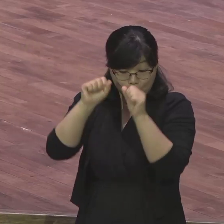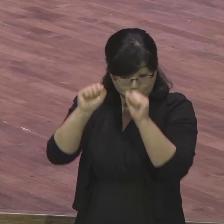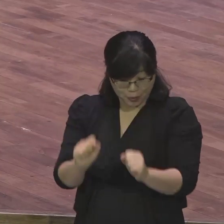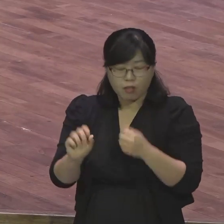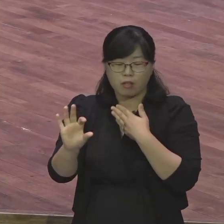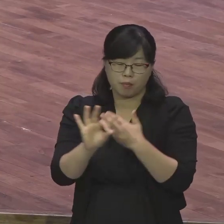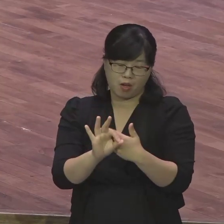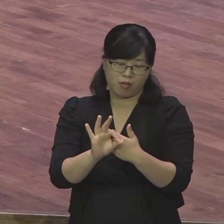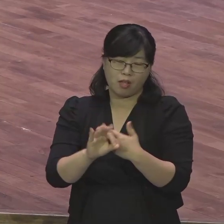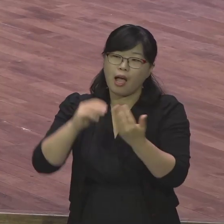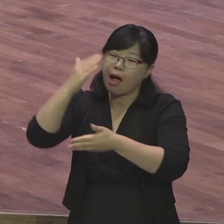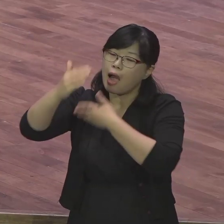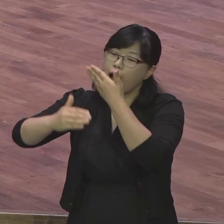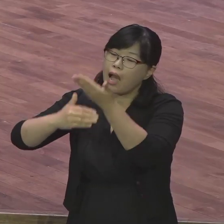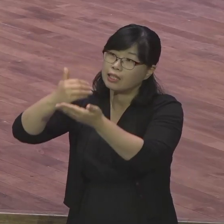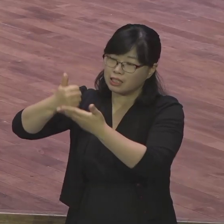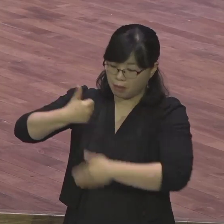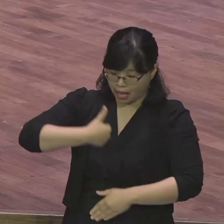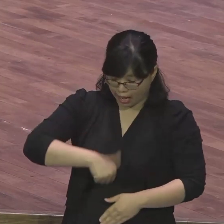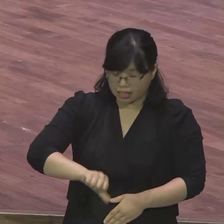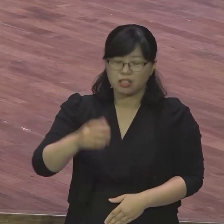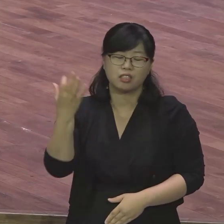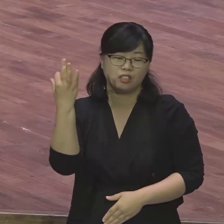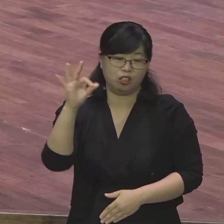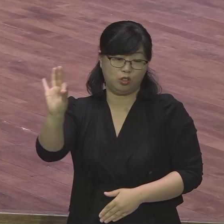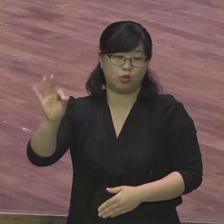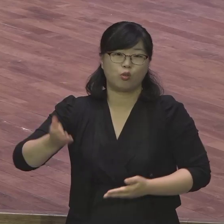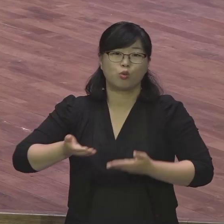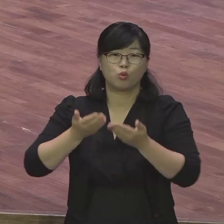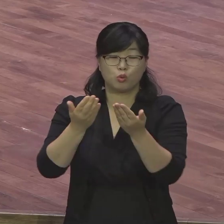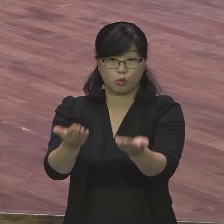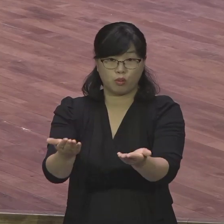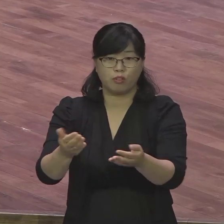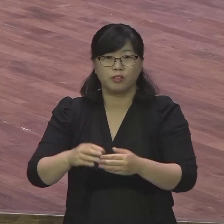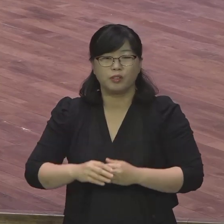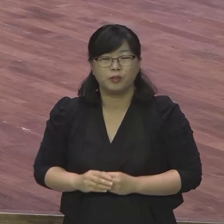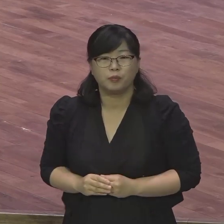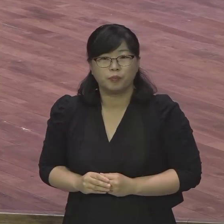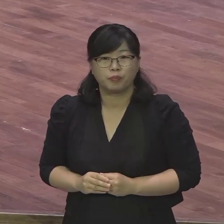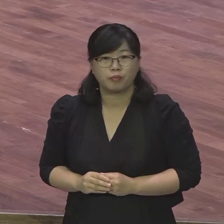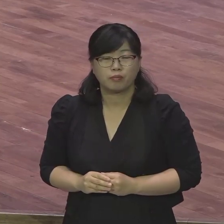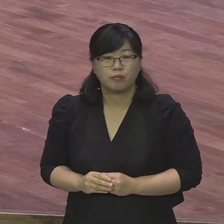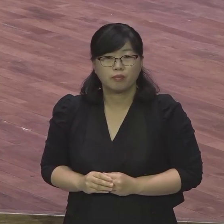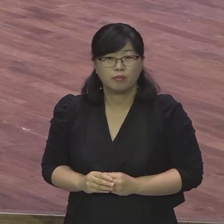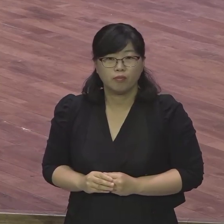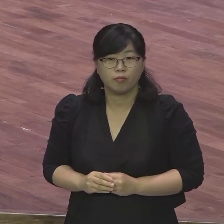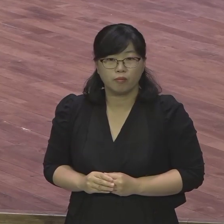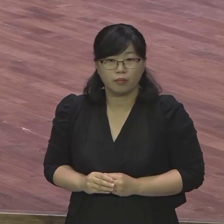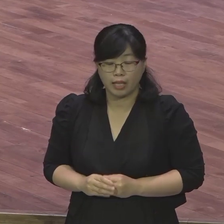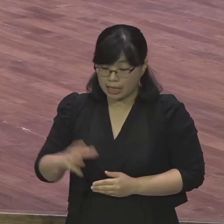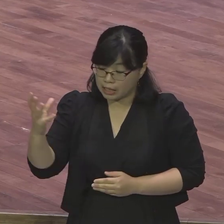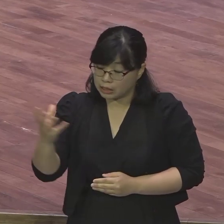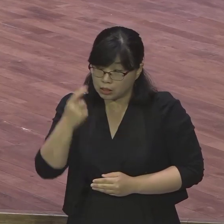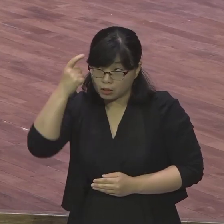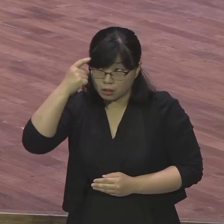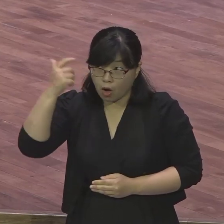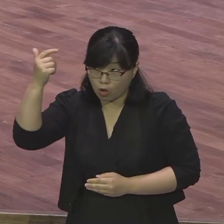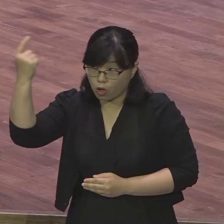진히 우리가 하나님의 자녀인 것을 정언한다 그랬어요. 하나님의 자녀인 것을 정언해 준다. 여러분은